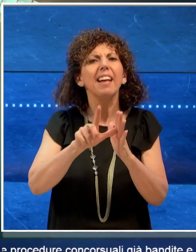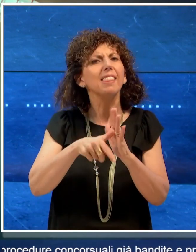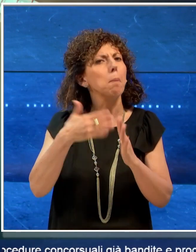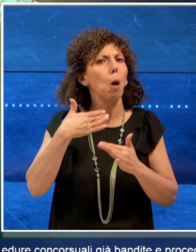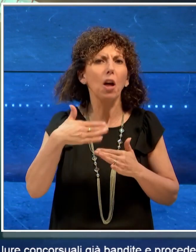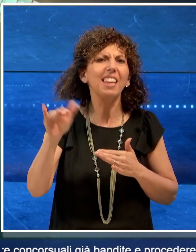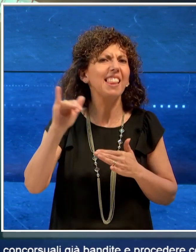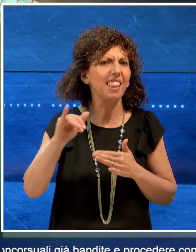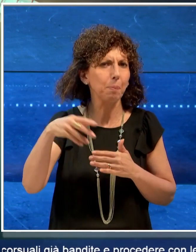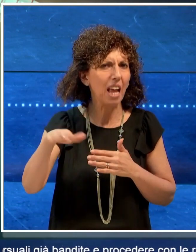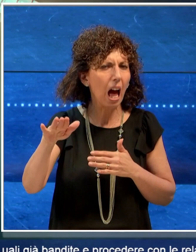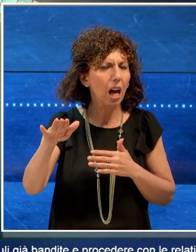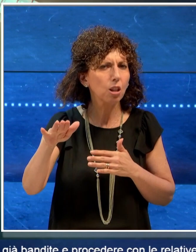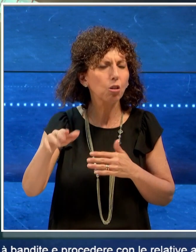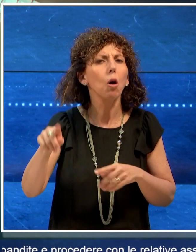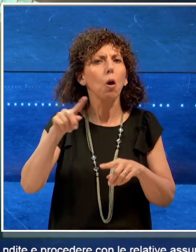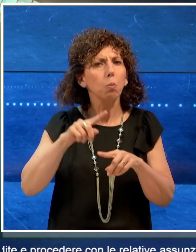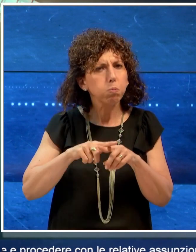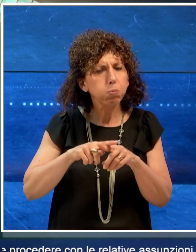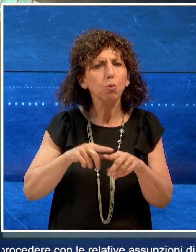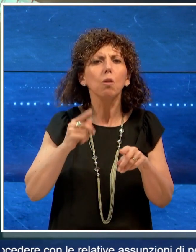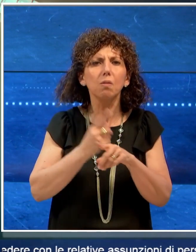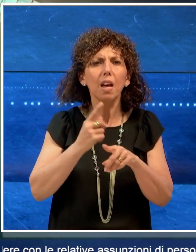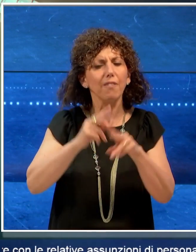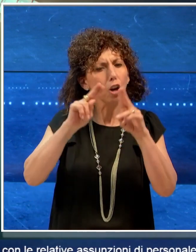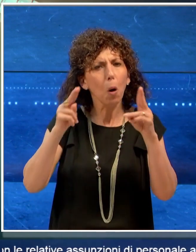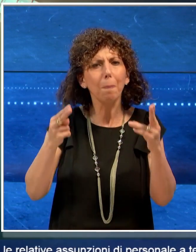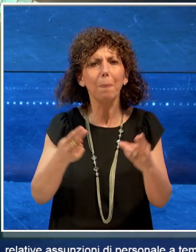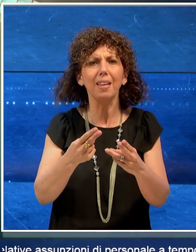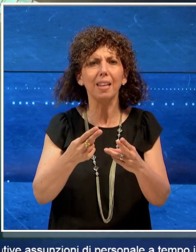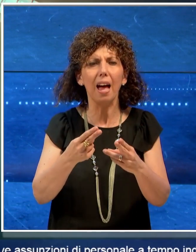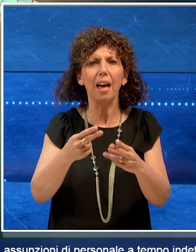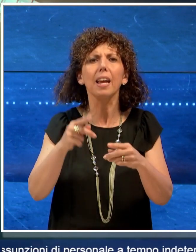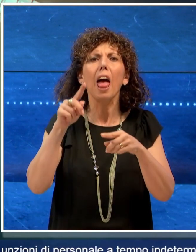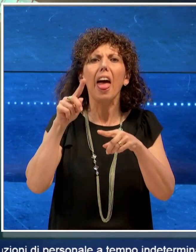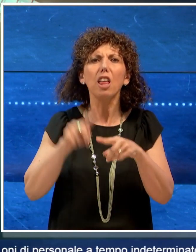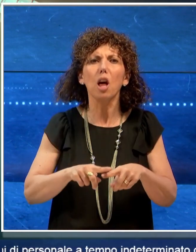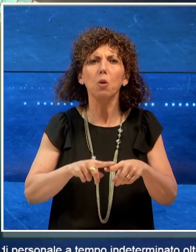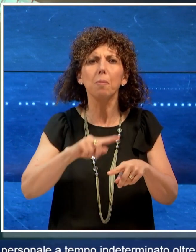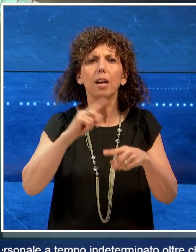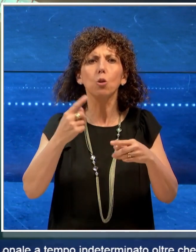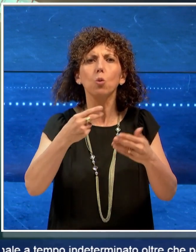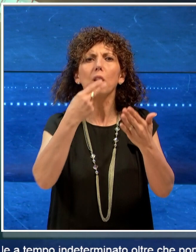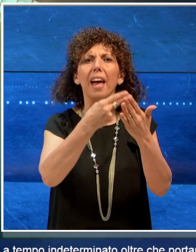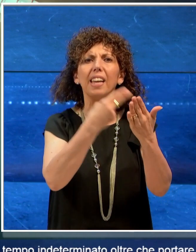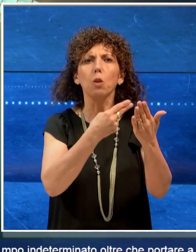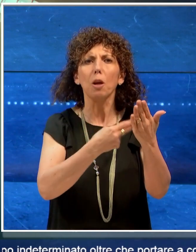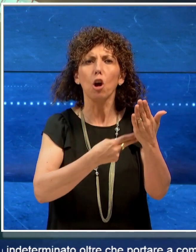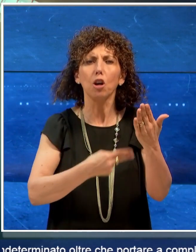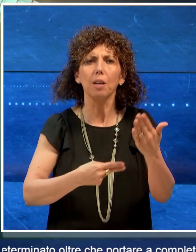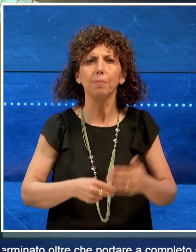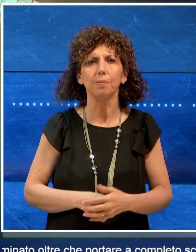indeterminato oltre che portare a completo scorrimento ed esaurimento tutte le graduatorie.